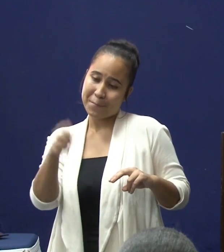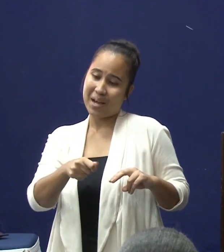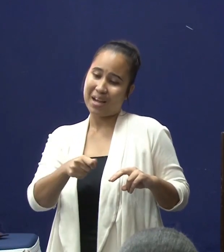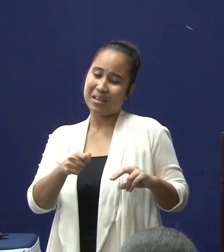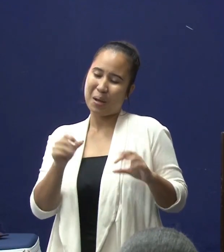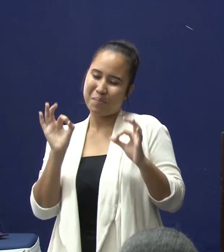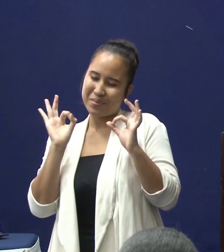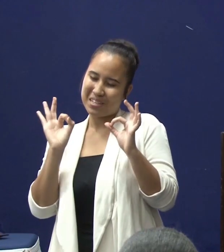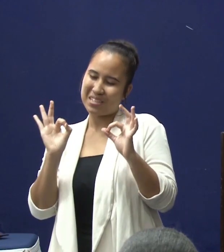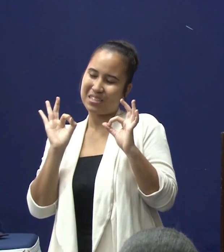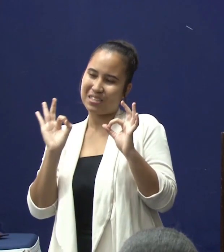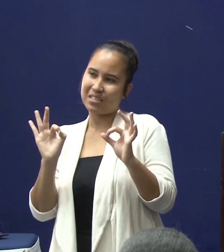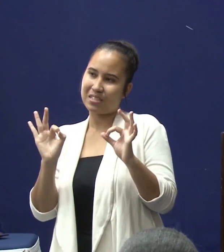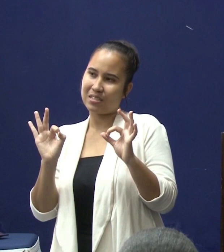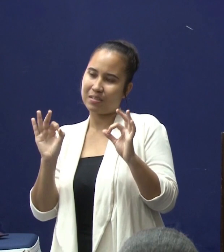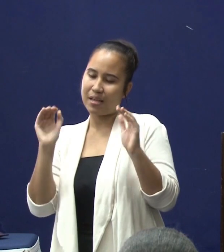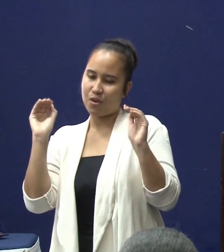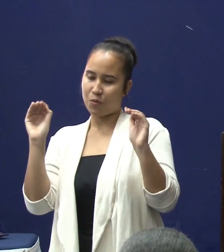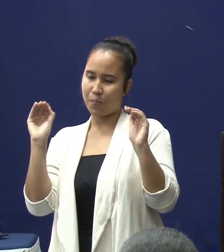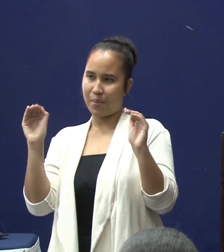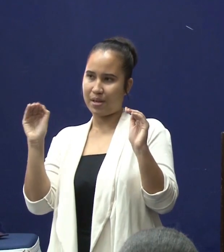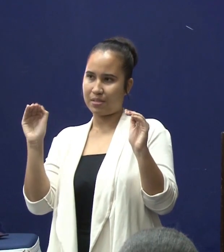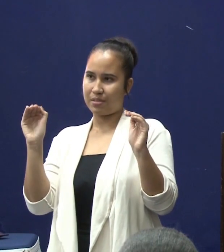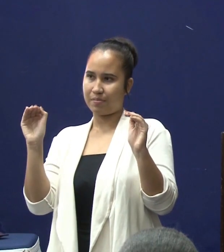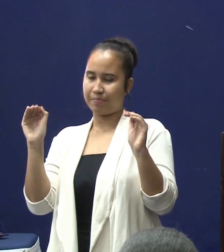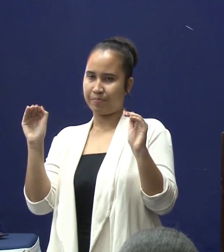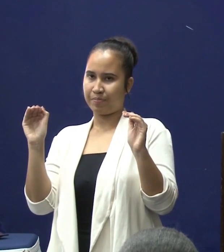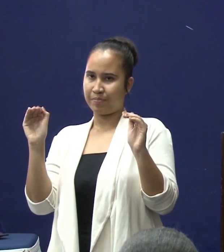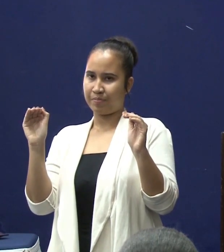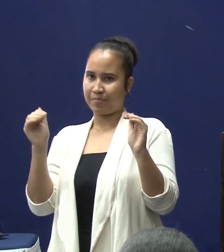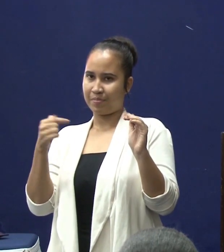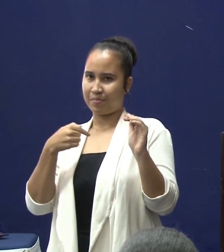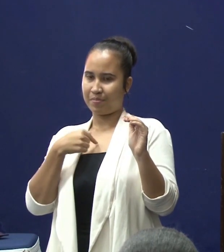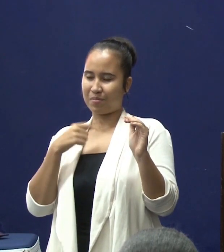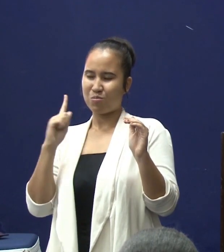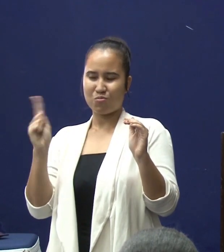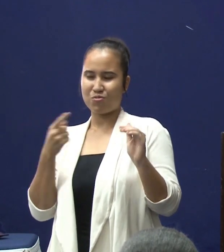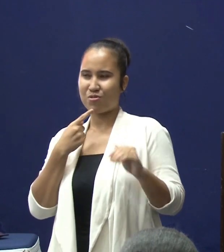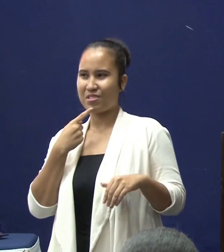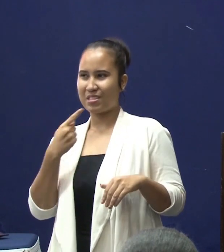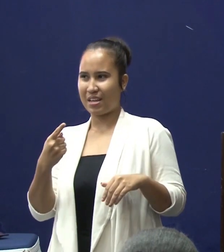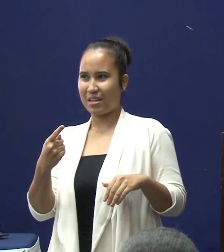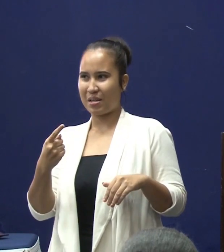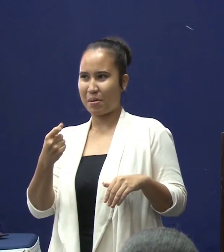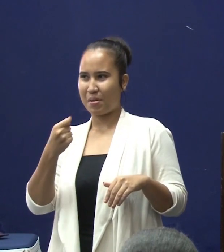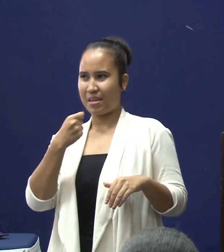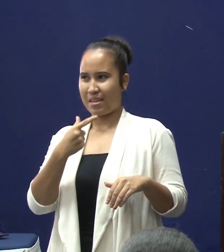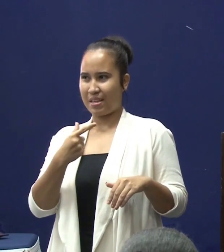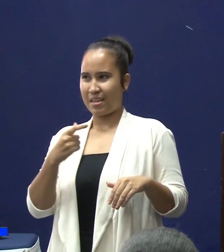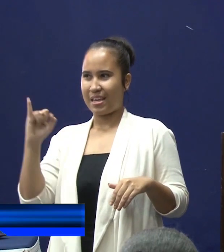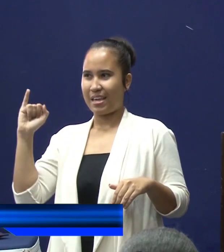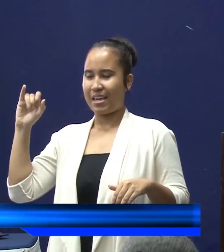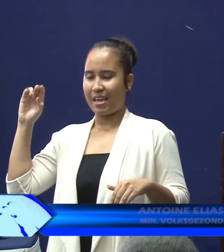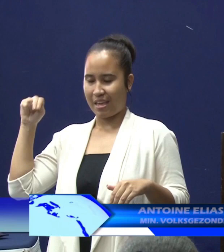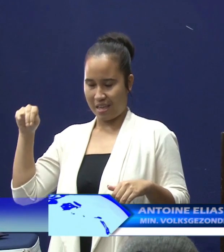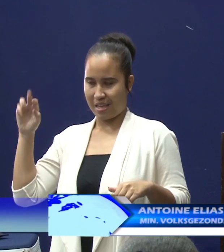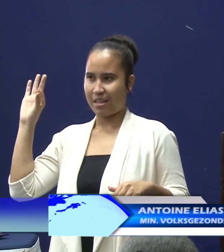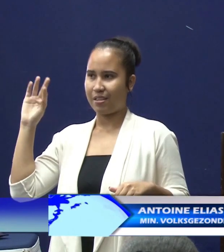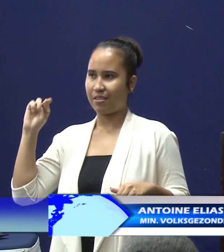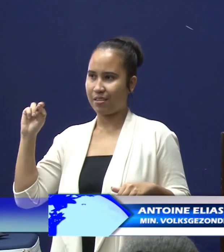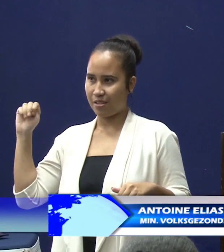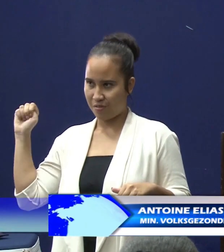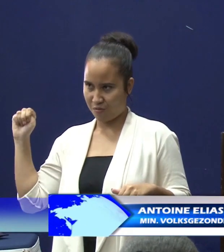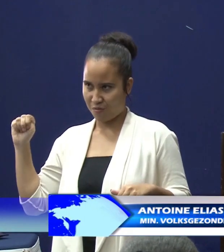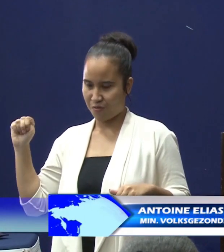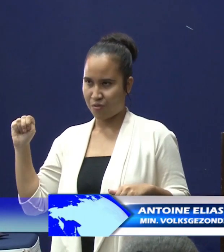precieze informatie over zullen krijgen. En ik moet zeggen, inderdaad, interferon is een van de middelen waarvan